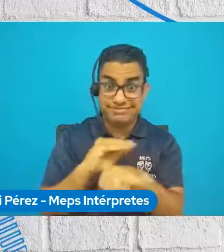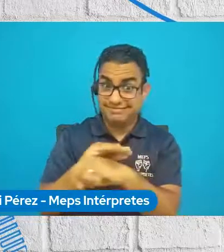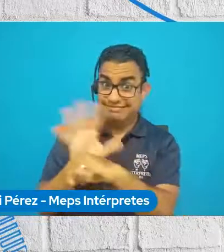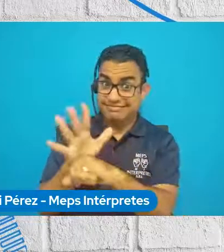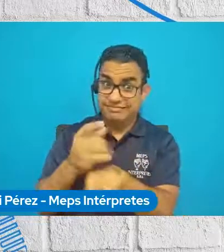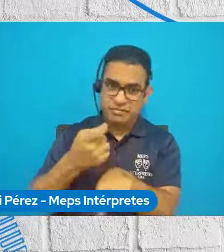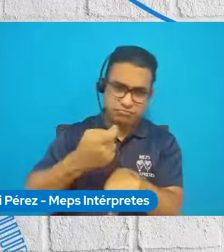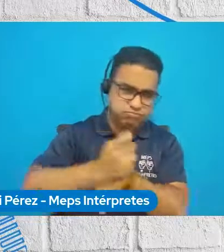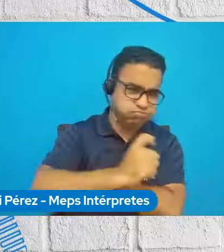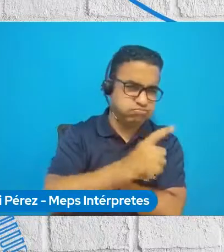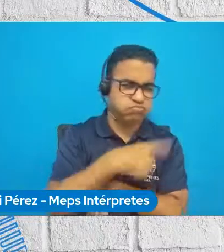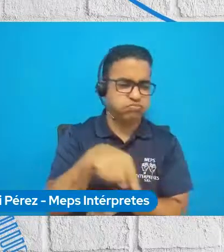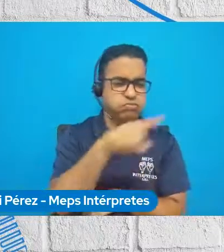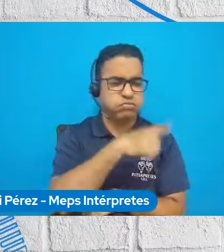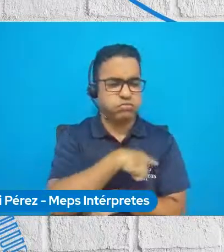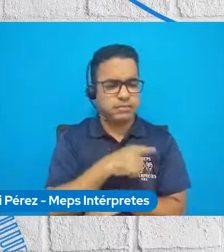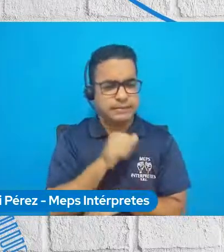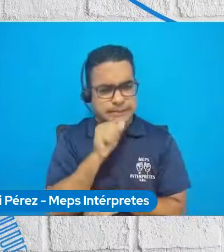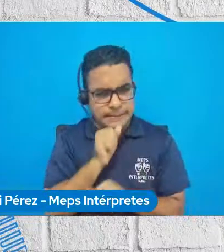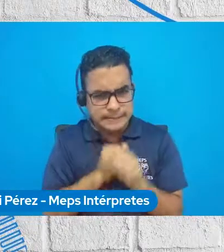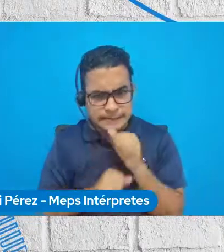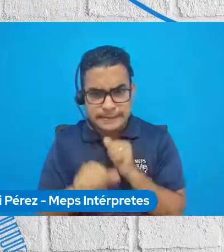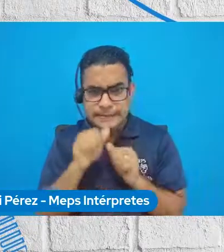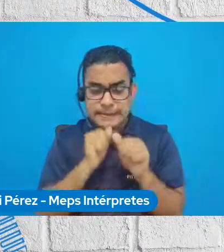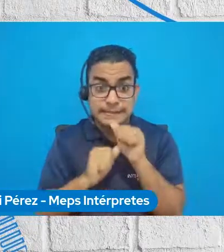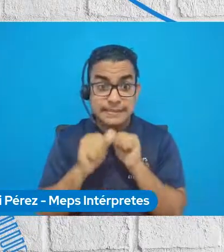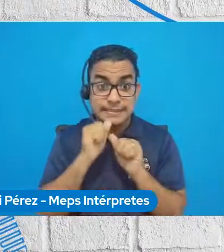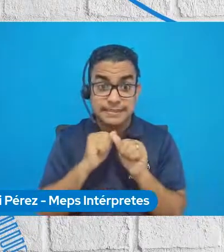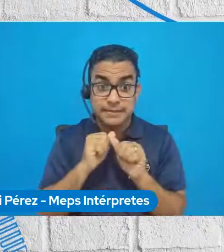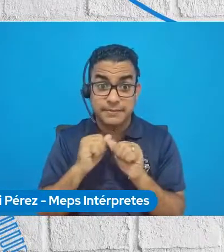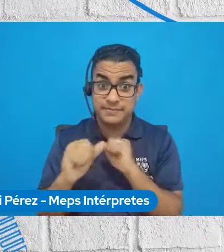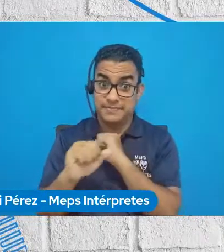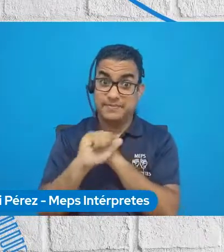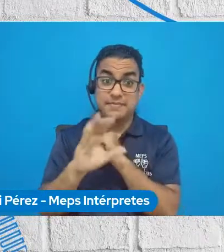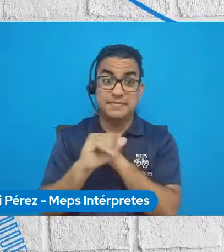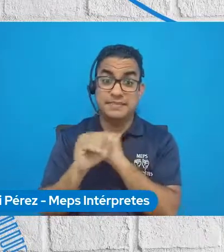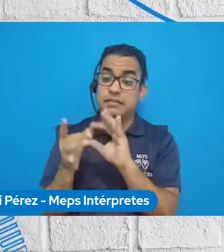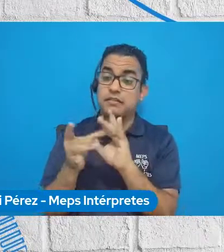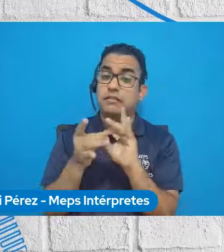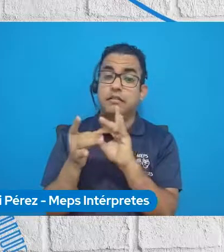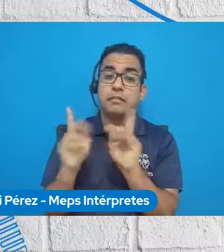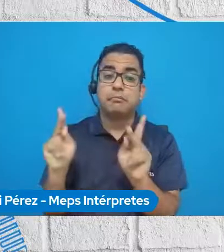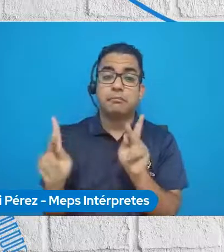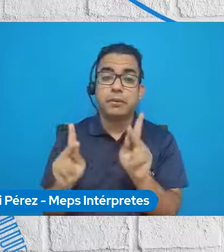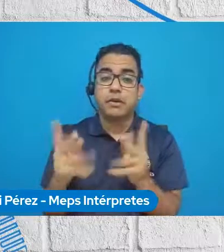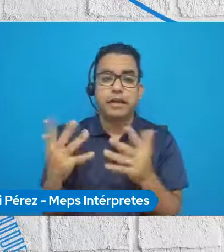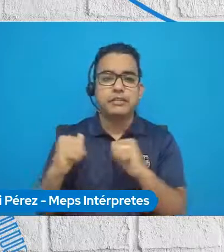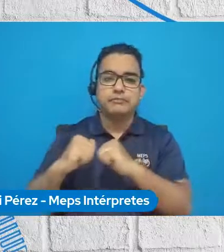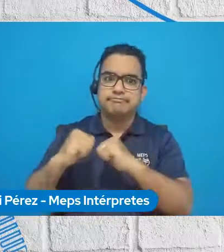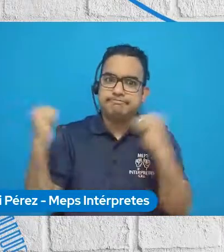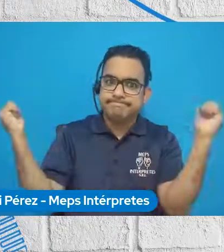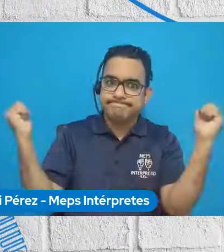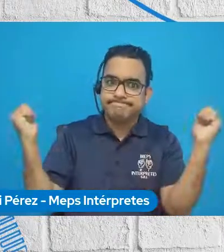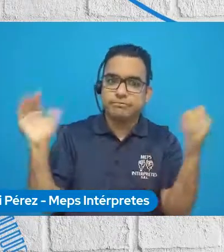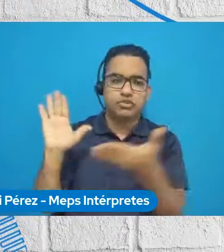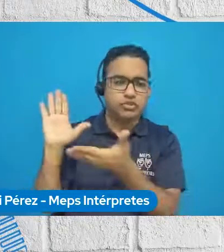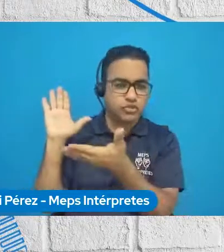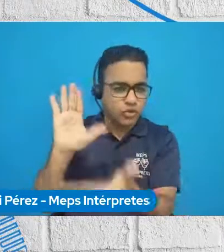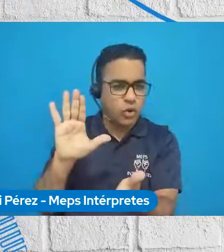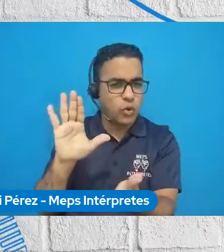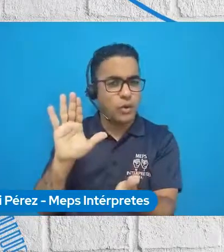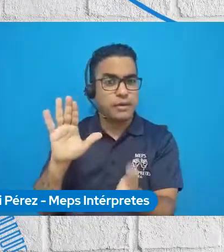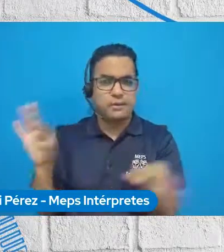Por eso, lo que busca la campaña Personas Unidas es visibilizar y reconocer el valor del